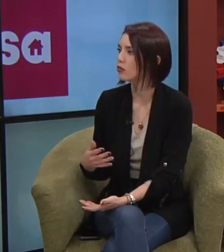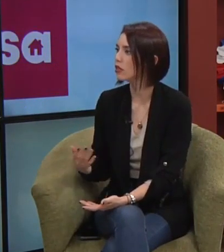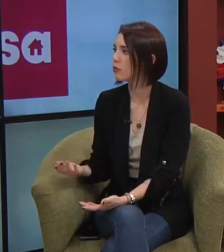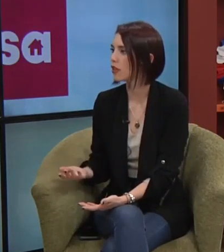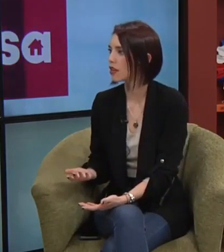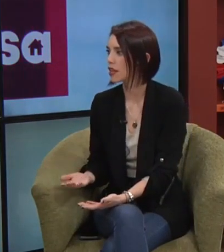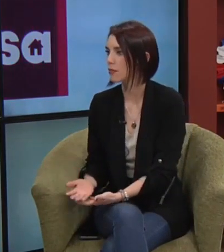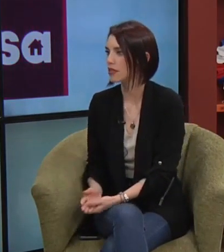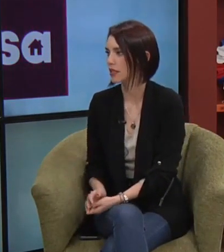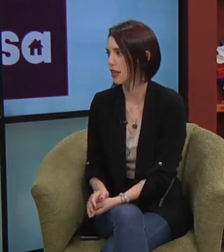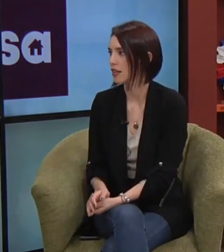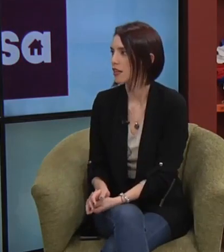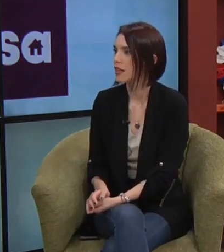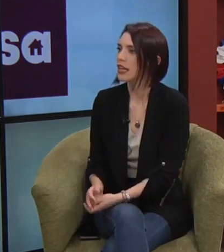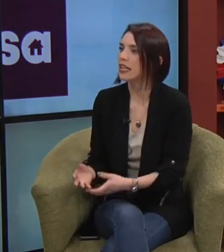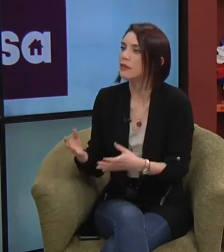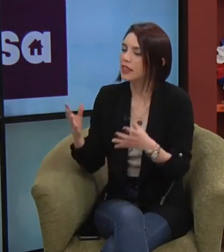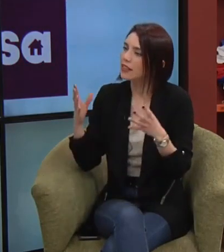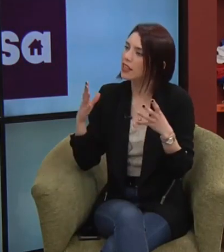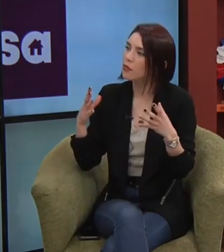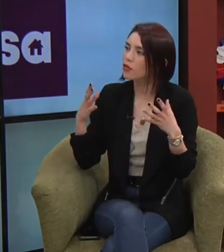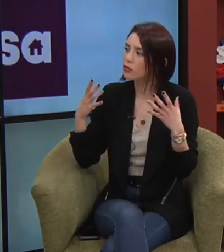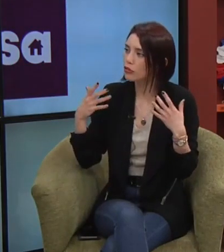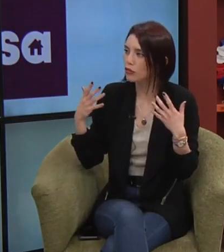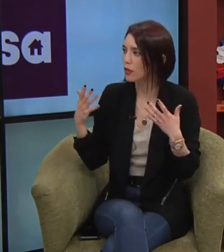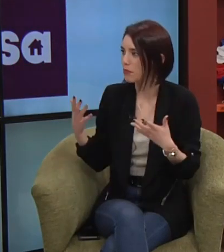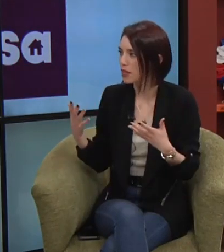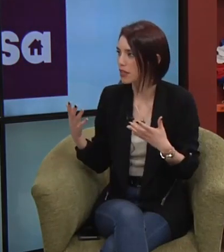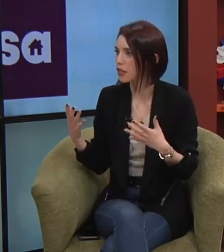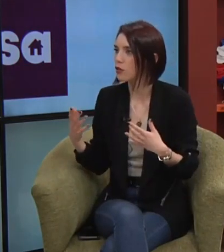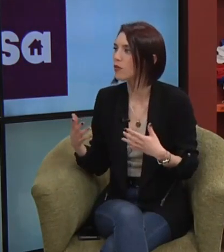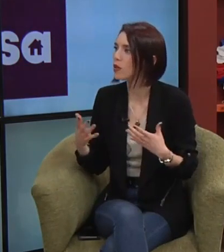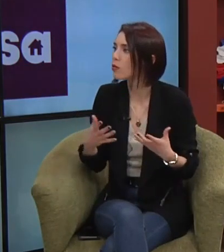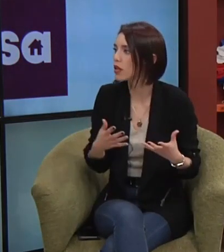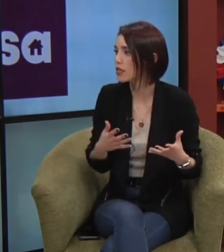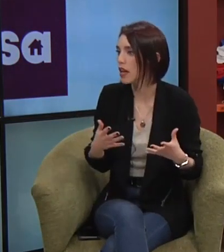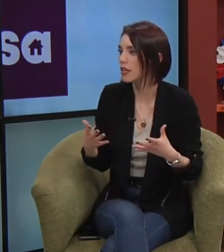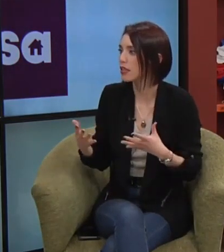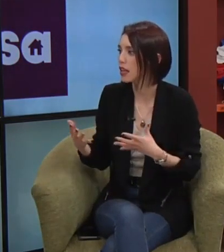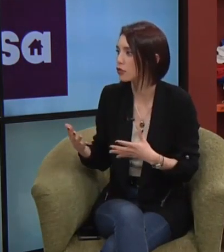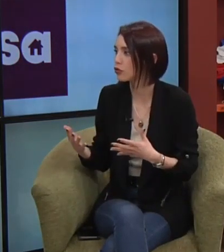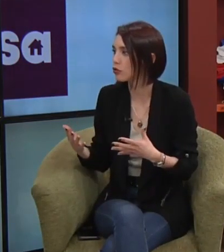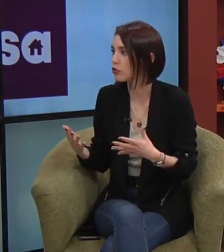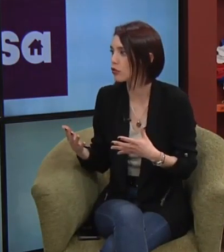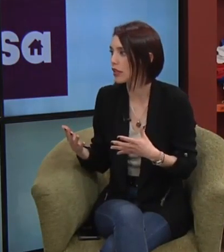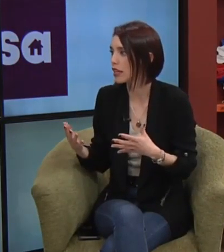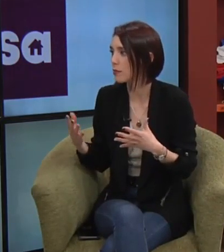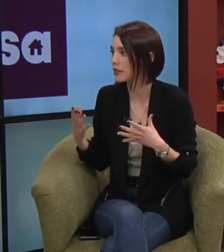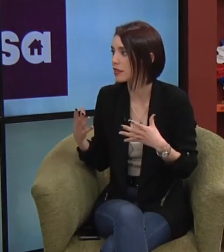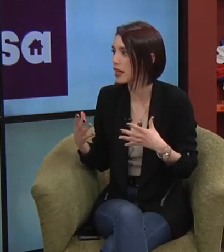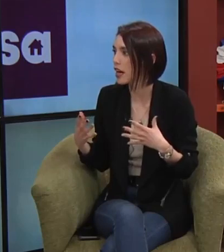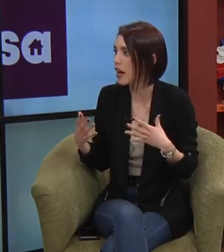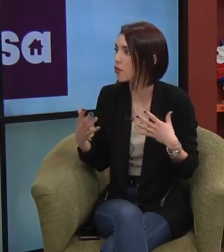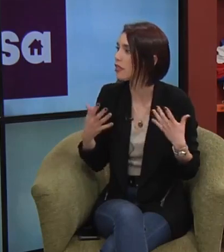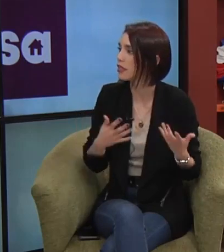tipo de discapacidad. Y tendemos nosotros también, quienes no vivimos quizás en este caso con la discapacidad auditiva,